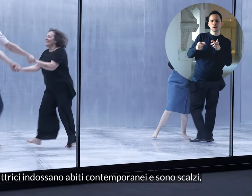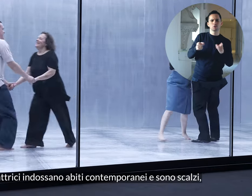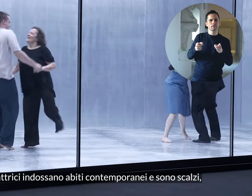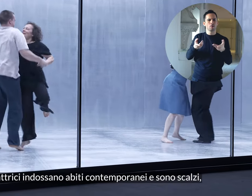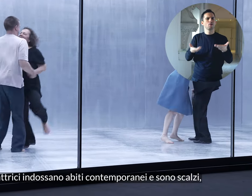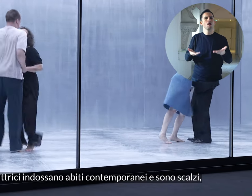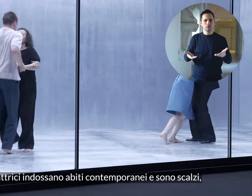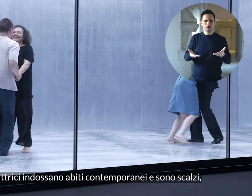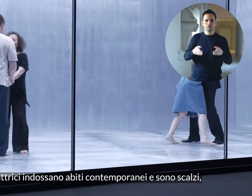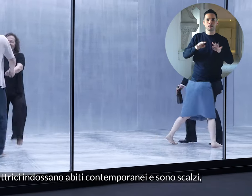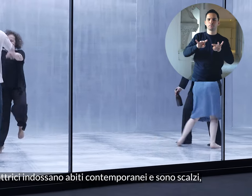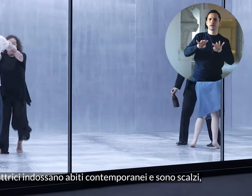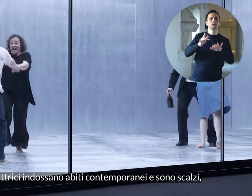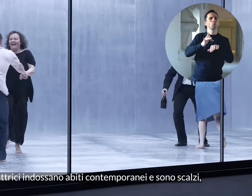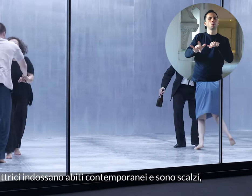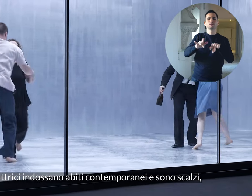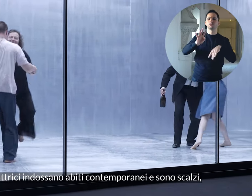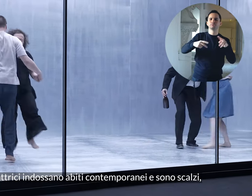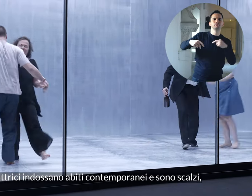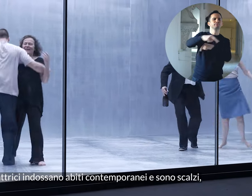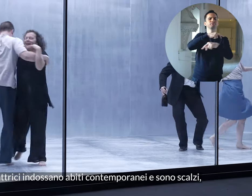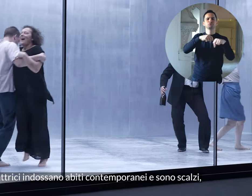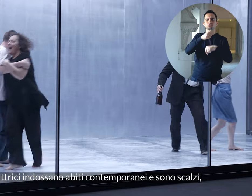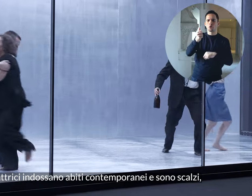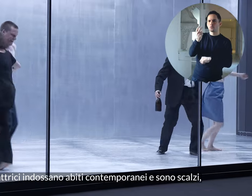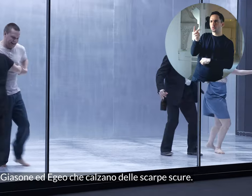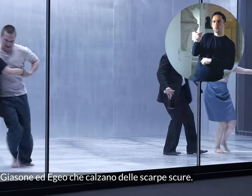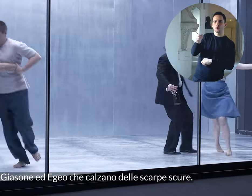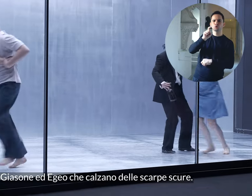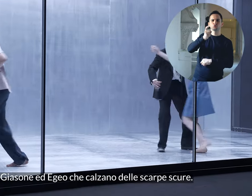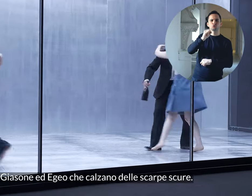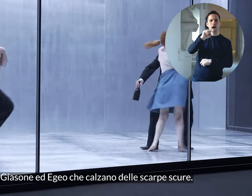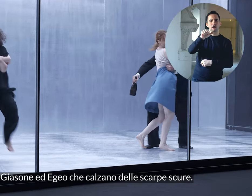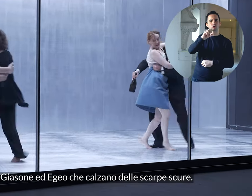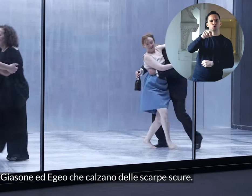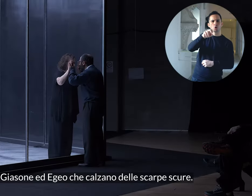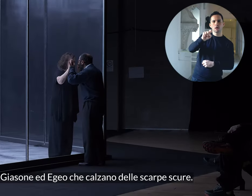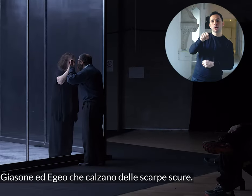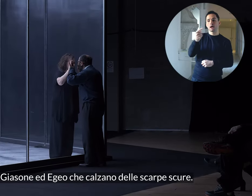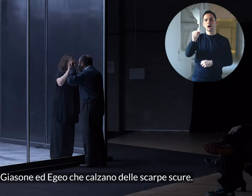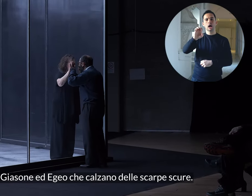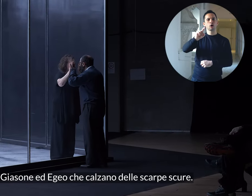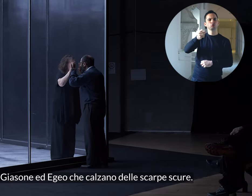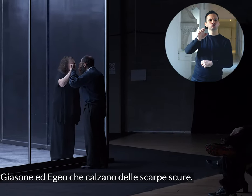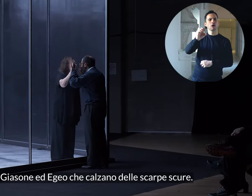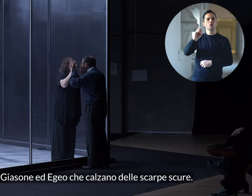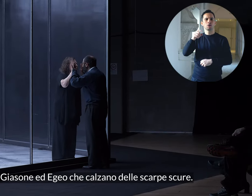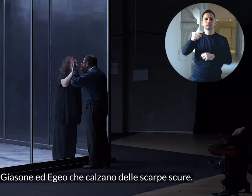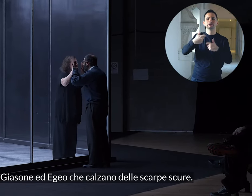e attrici indossano abiti contemporanei e sono scalzi, tranne Giasone ed Egeo che calzano delle scarpe scure.